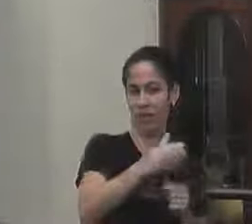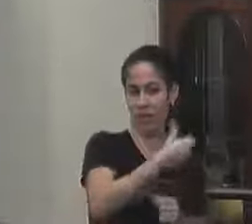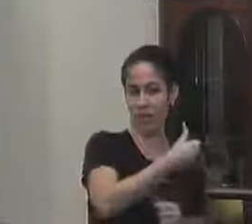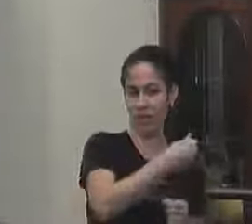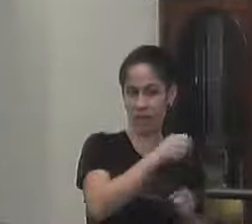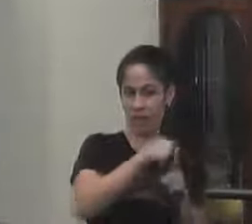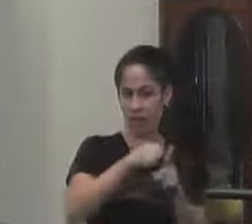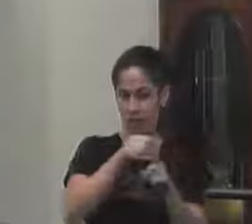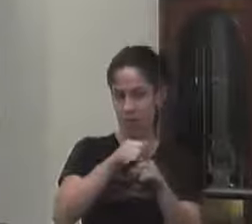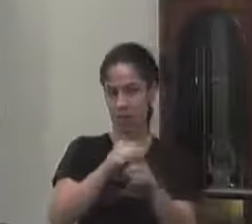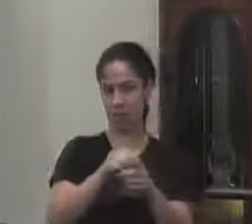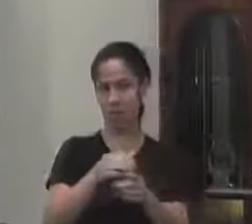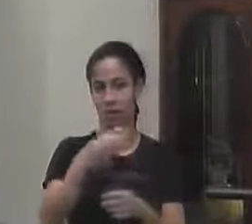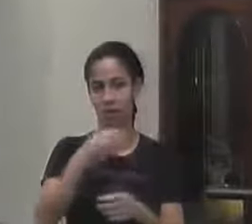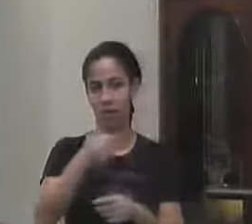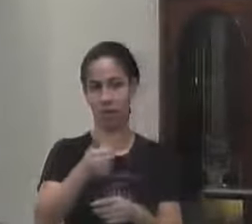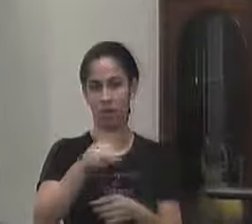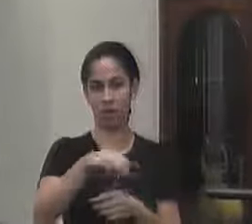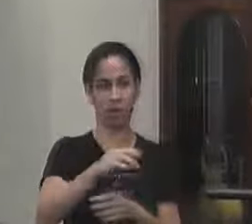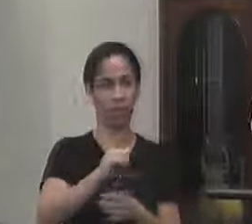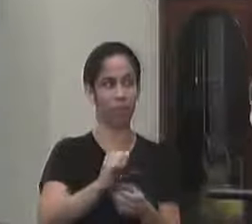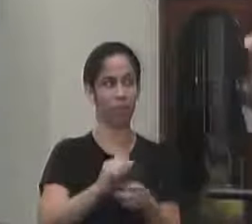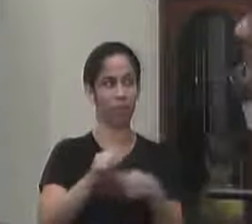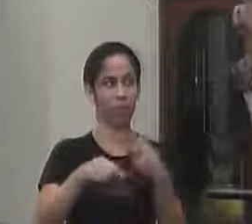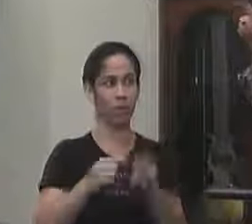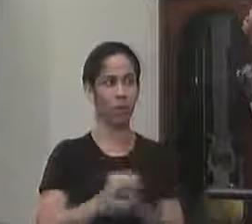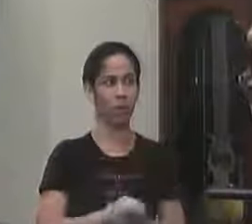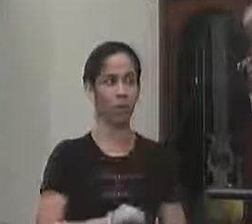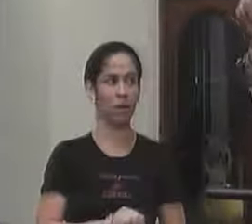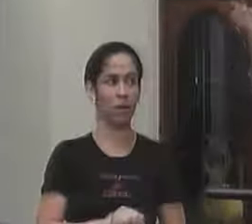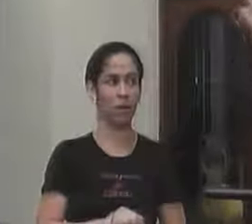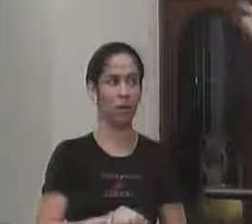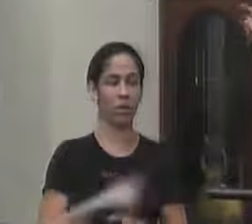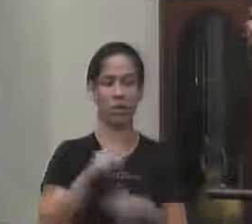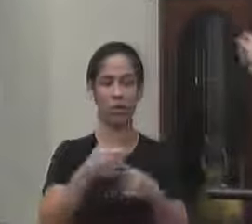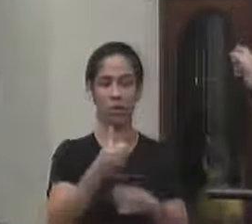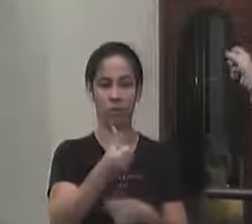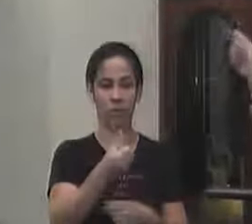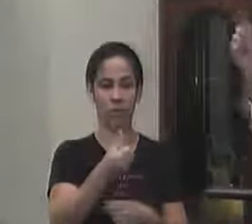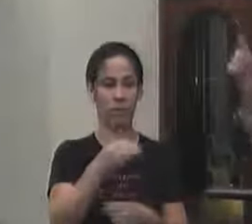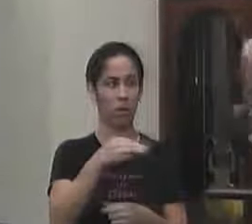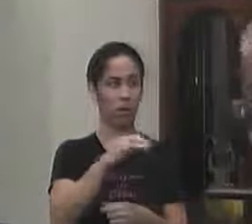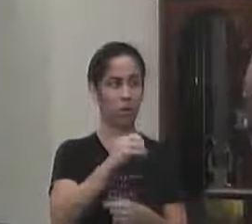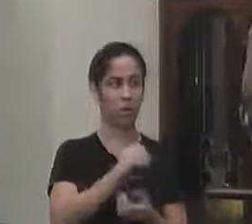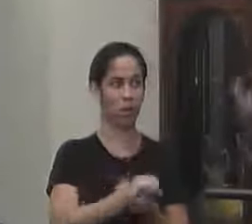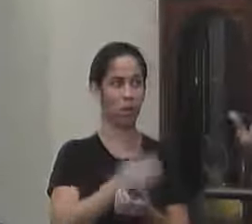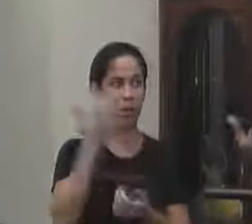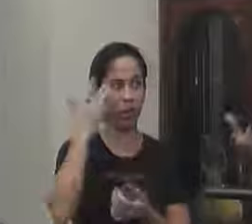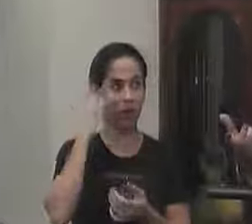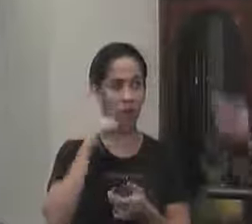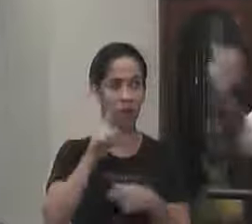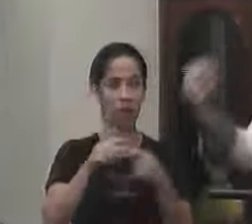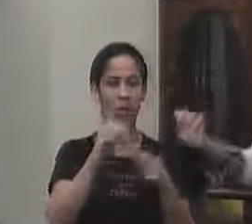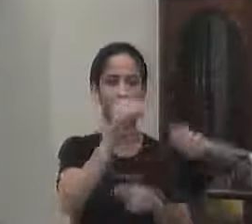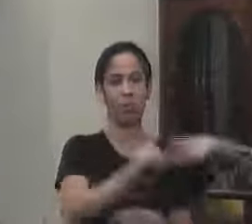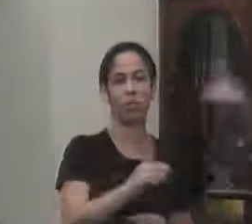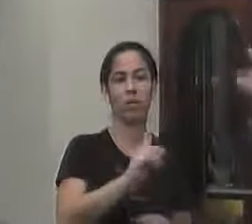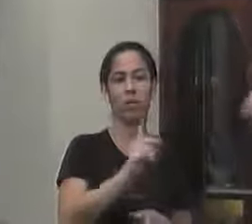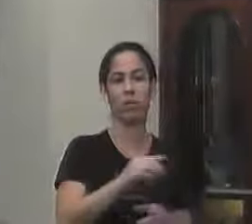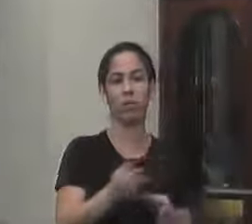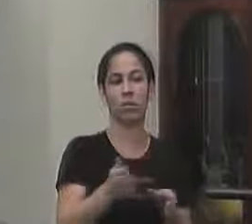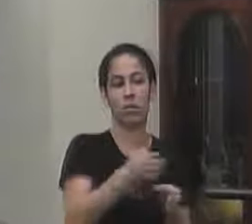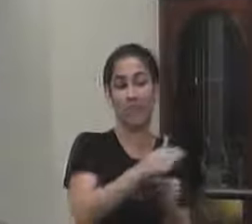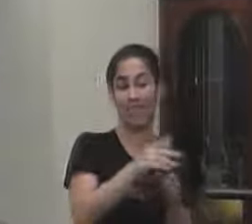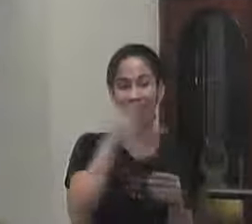onde tem berçário até 31 de março aí quando a mãe a criança faz seis meses em maio ela acha que já tá no direito mas não é